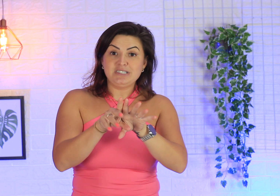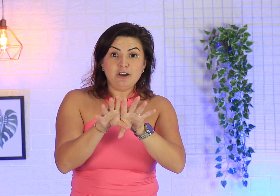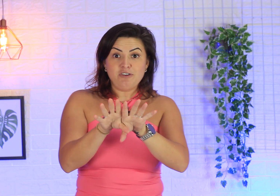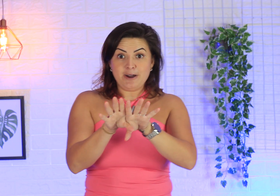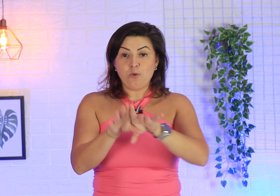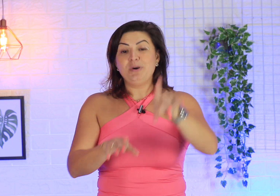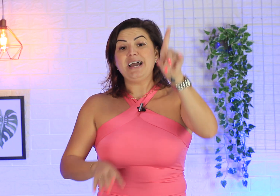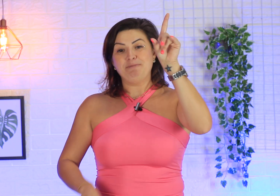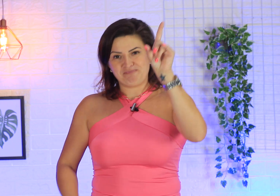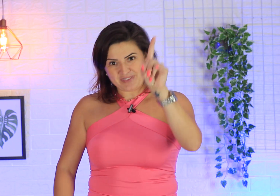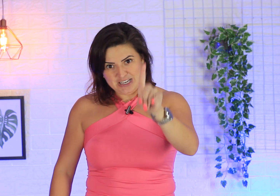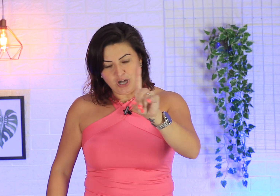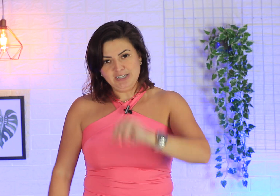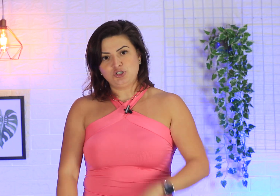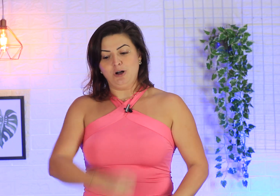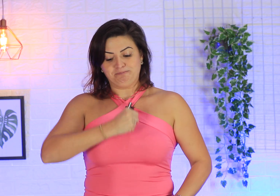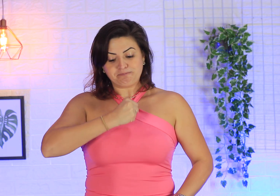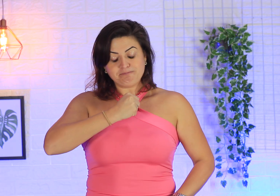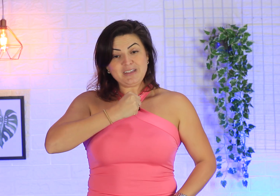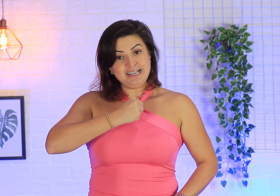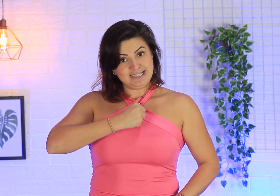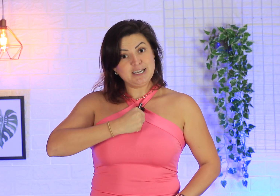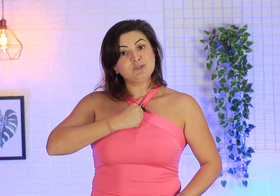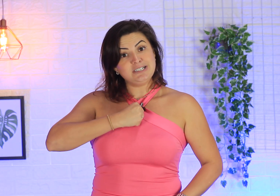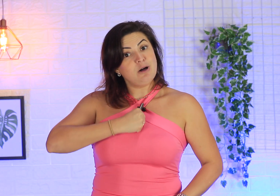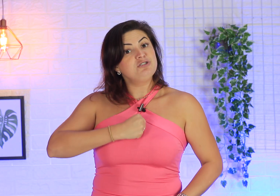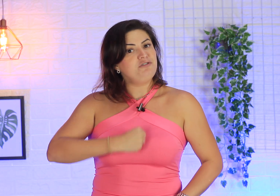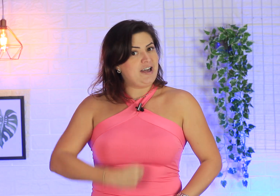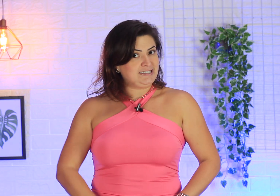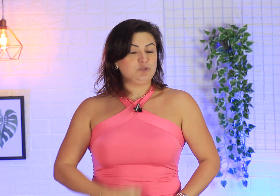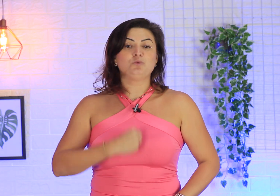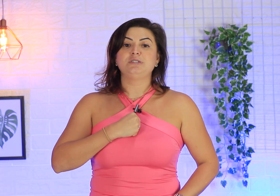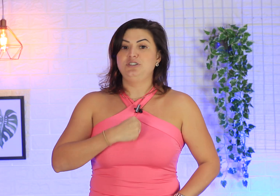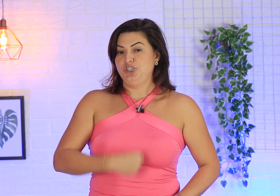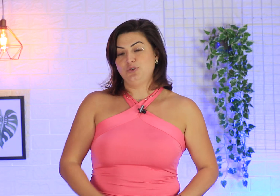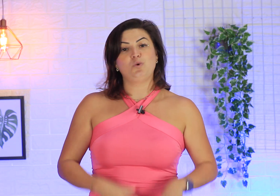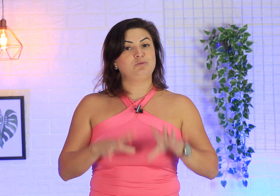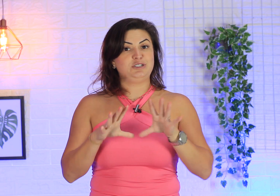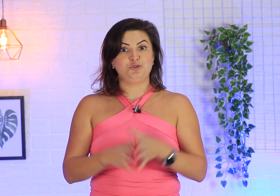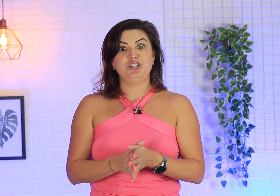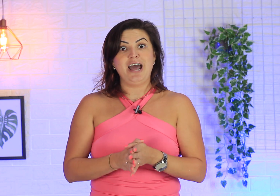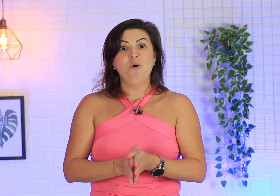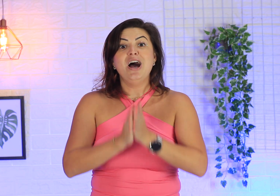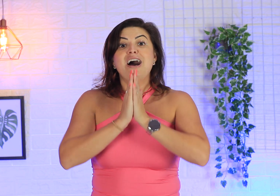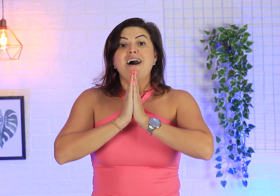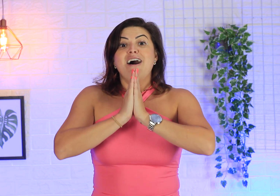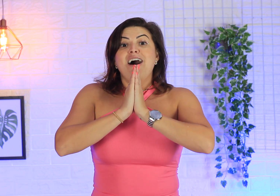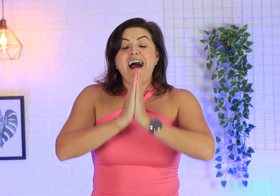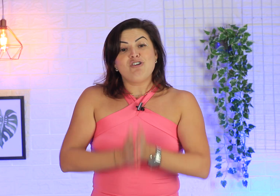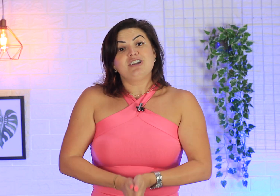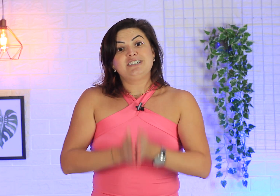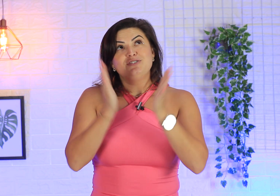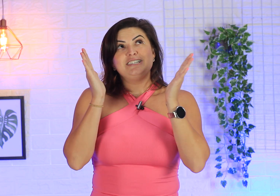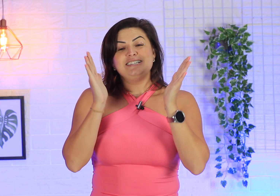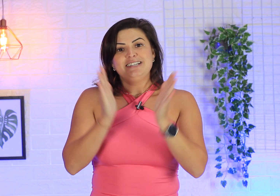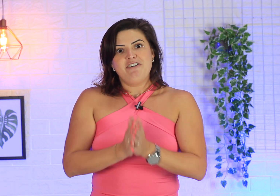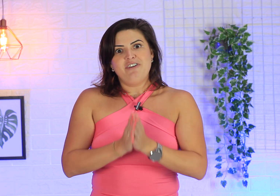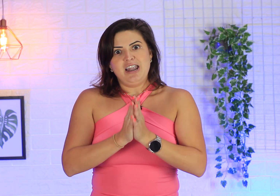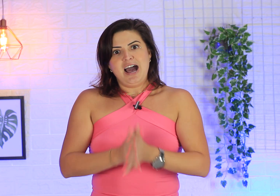facial vai acompanhar. E olha só, esse aqui é o sinal de fezes, no sentido, no contexto geral. Agora, se você quiser falar,